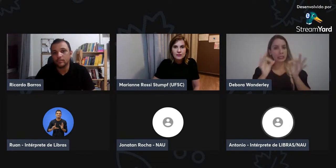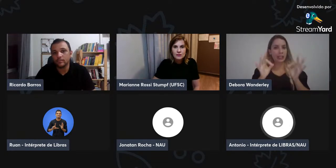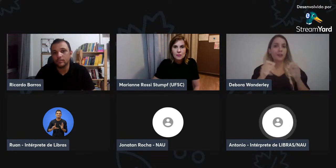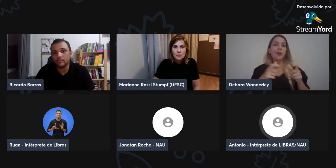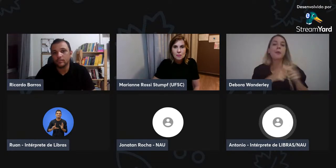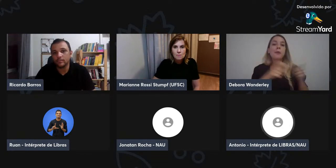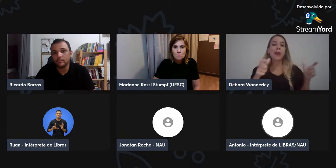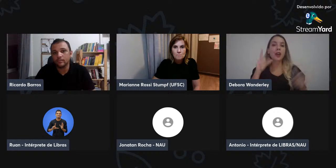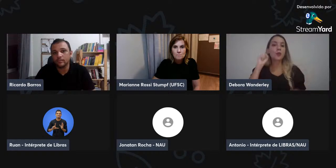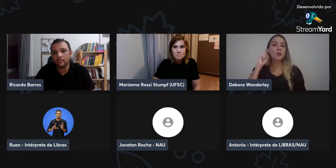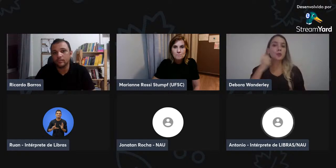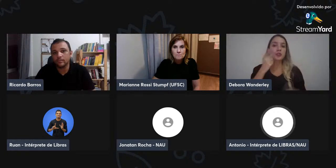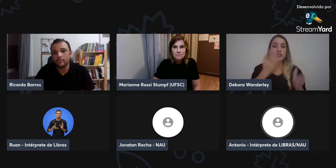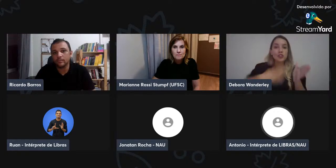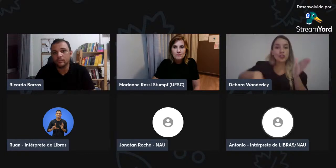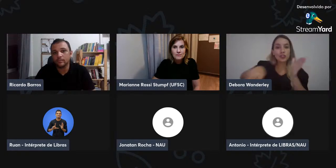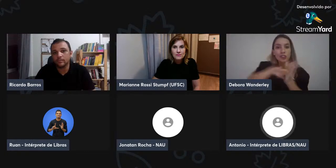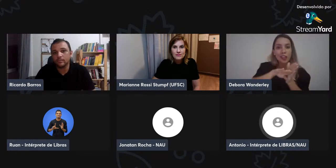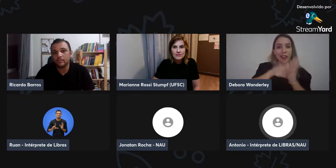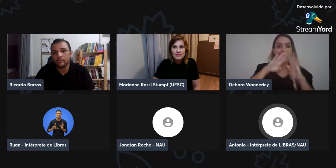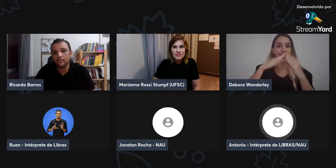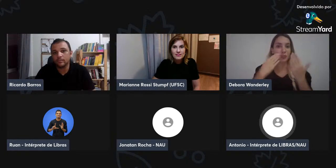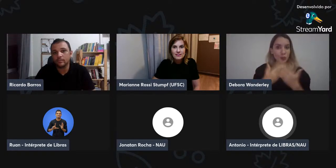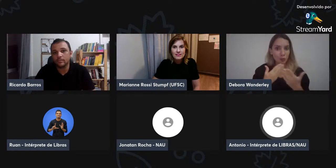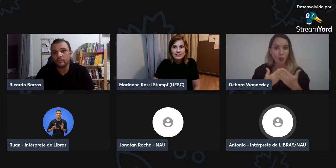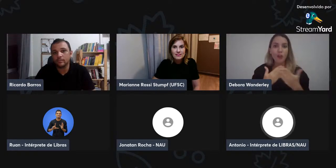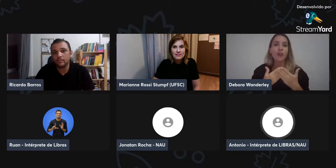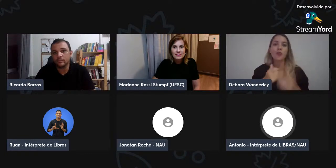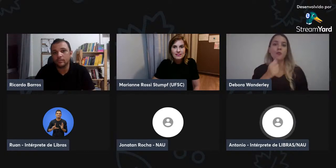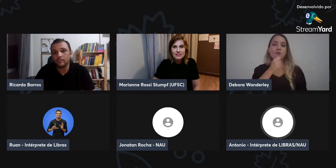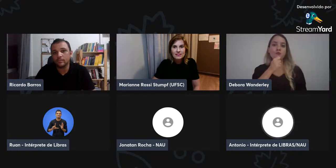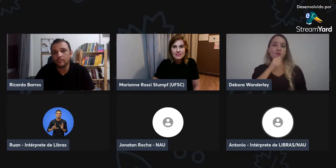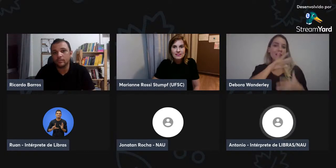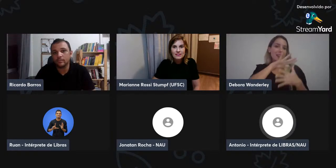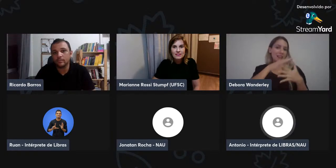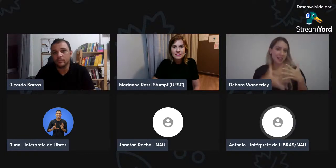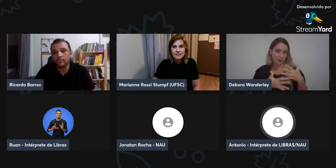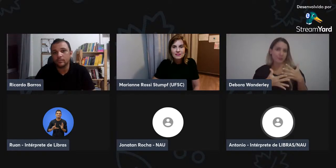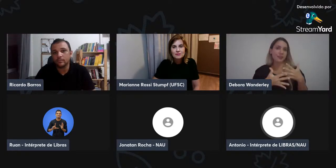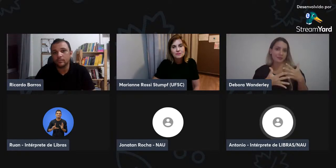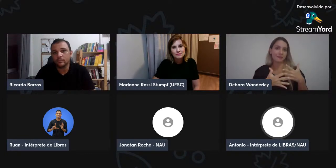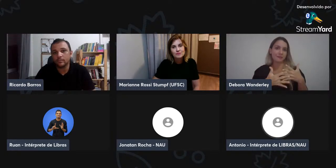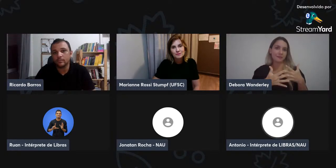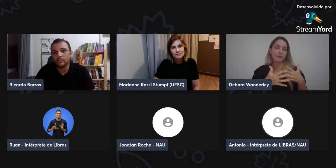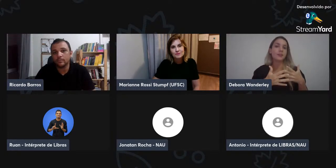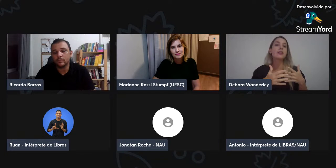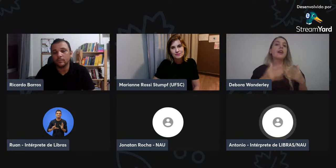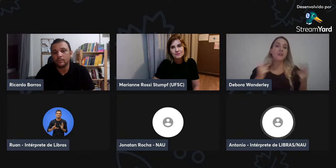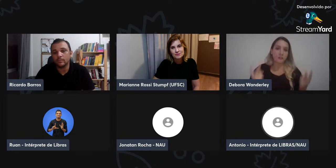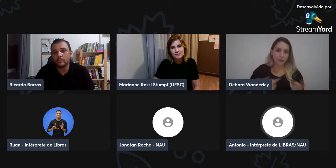concordaram em fazer o quê? A maioria dessa aula eles chegaram em casa, por exemplo,